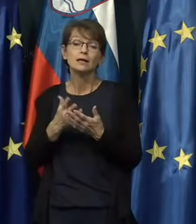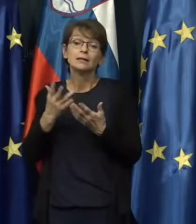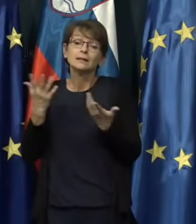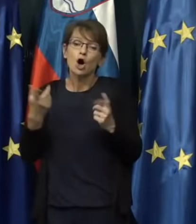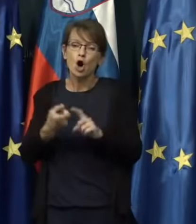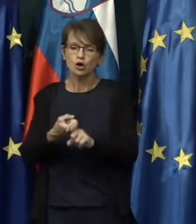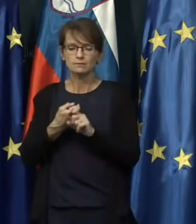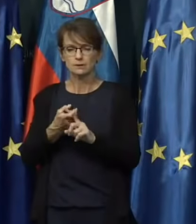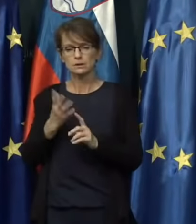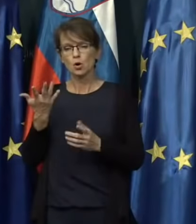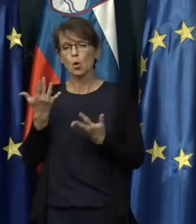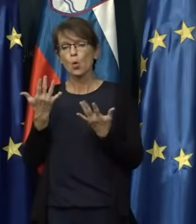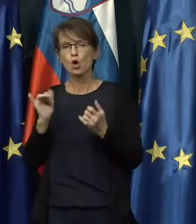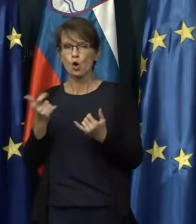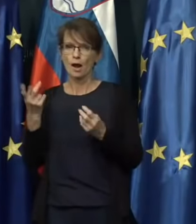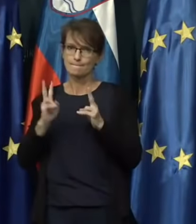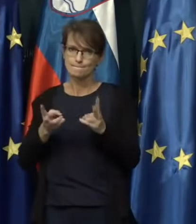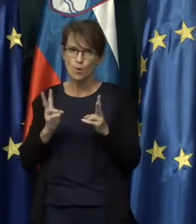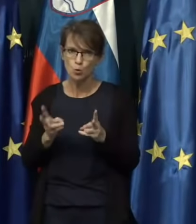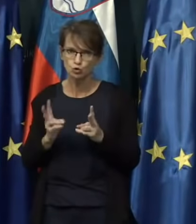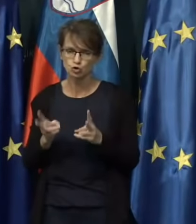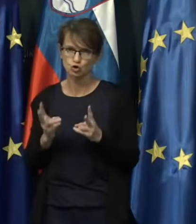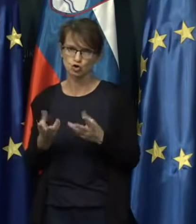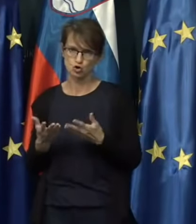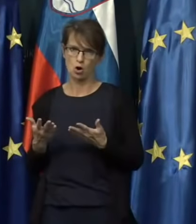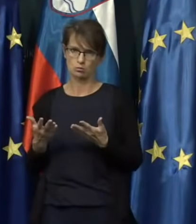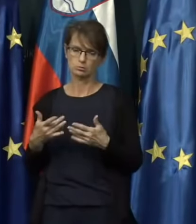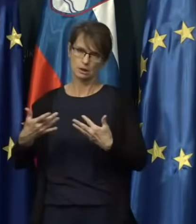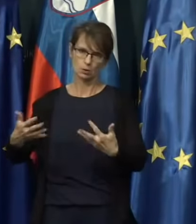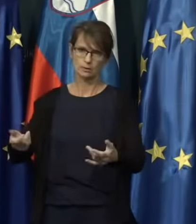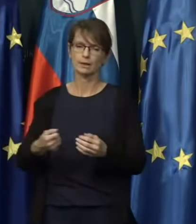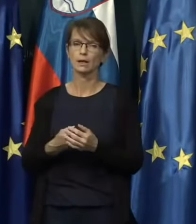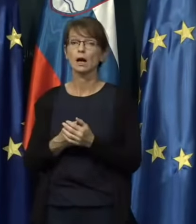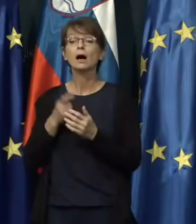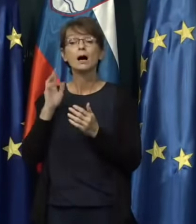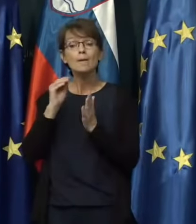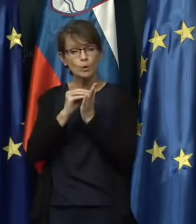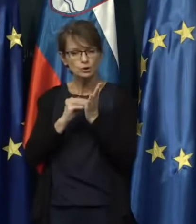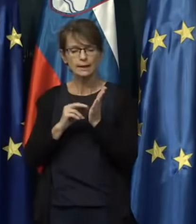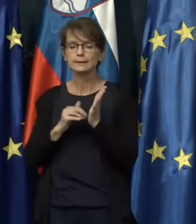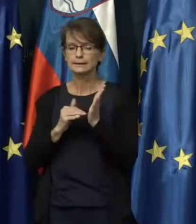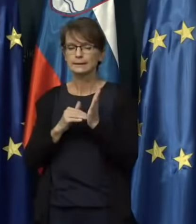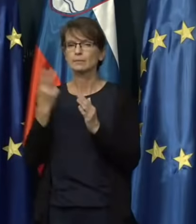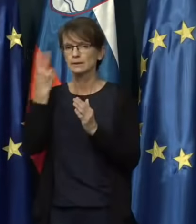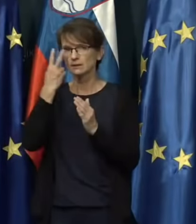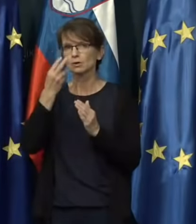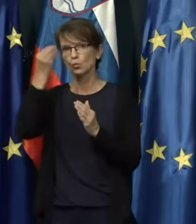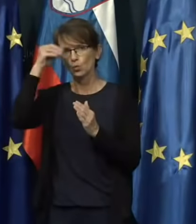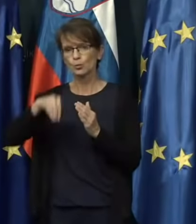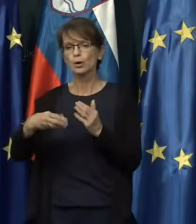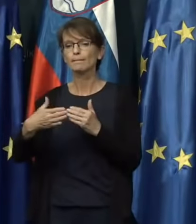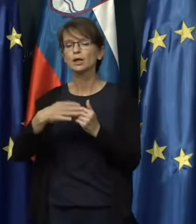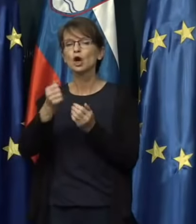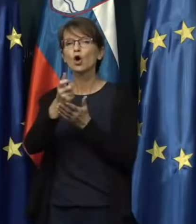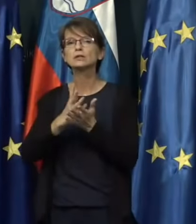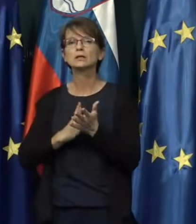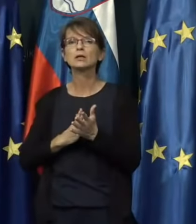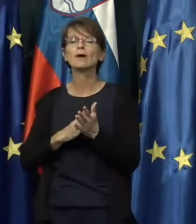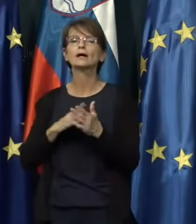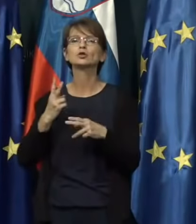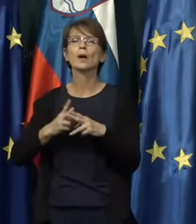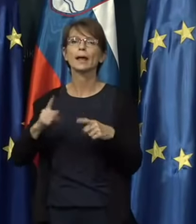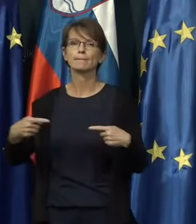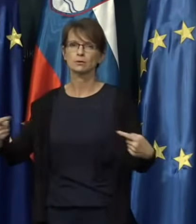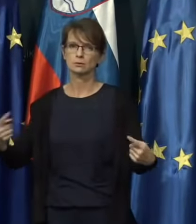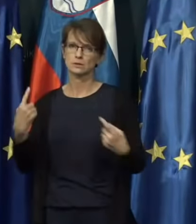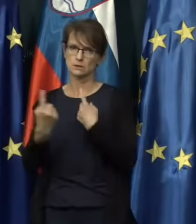zmožnosti in tako naprej. Tako da je pa potrebno podatek upoštevati pri ocenjevanju epidemiološke situacije.